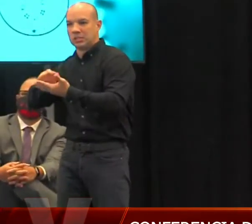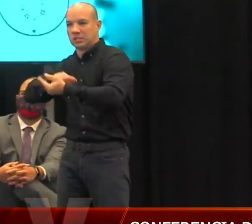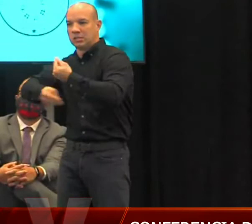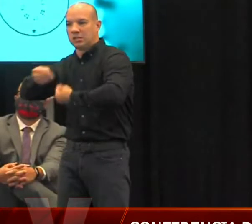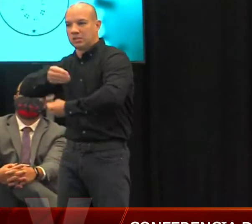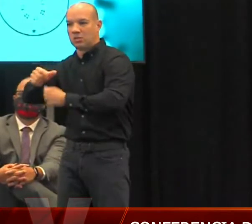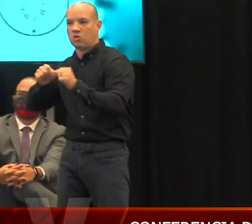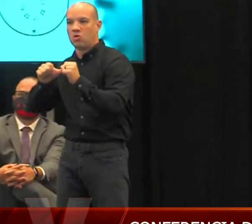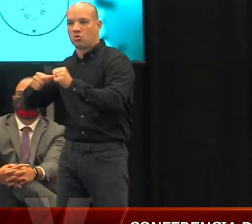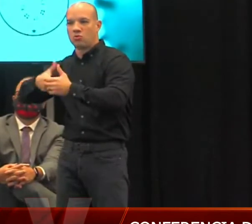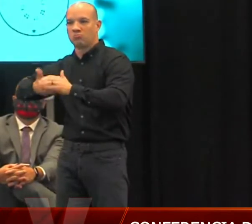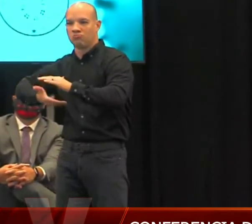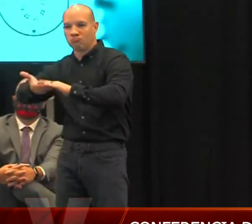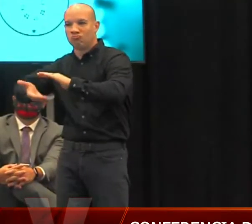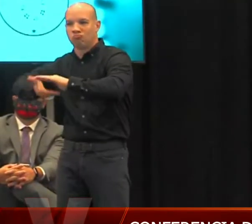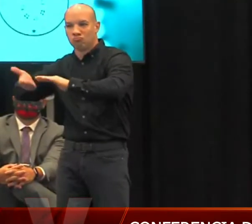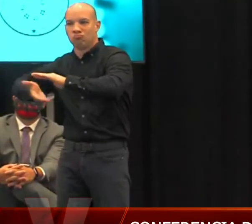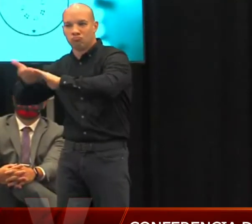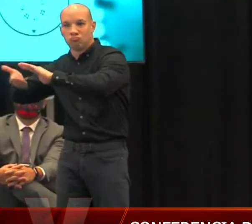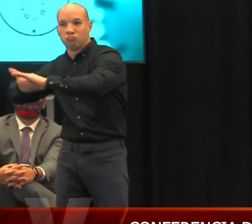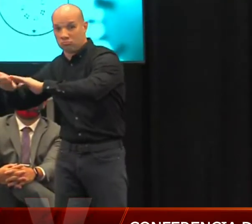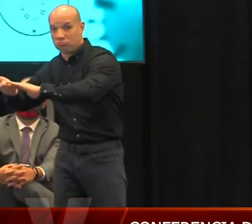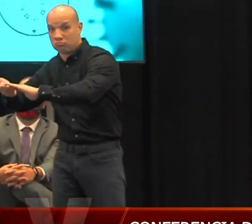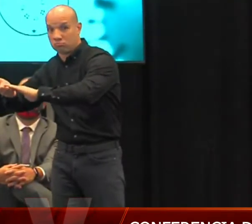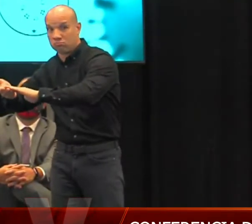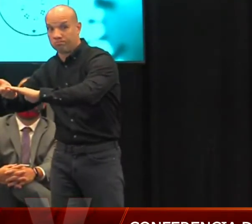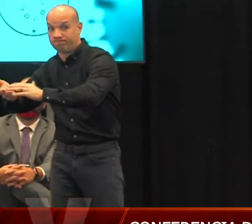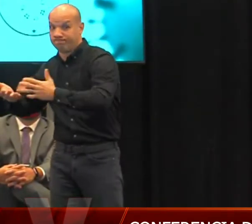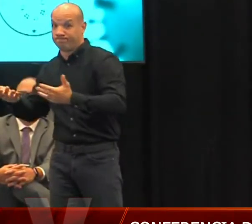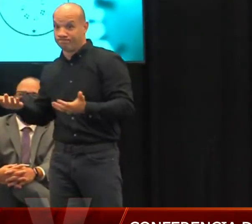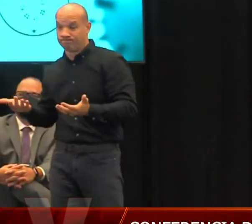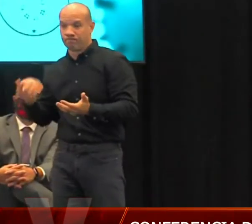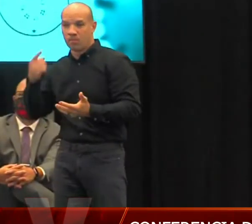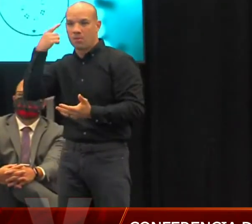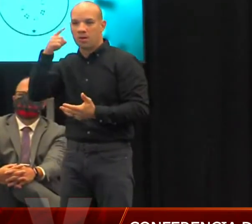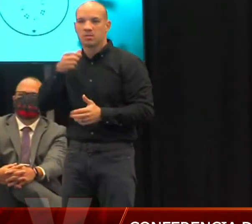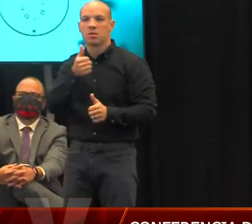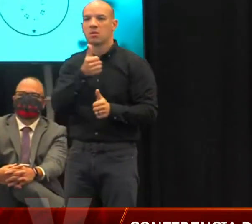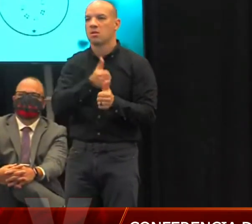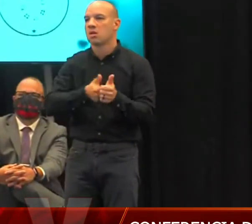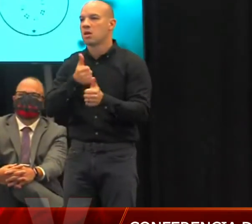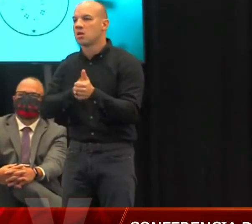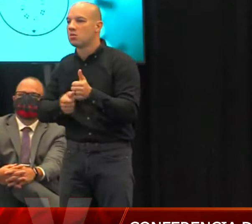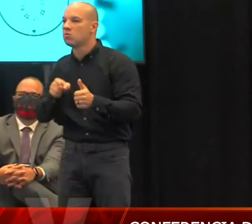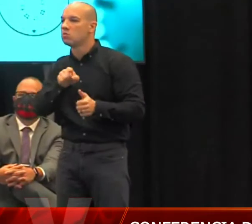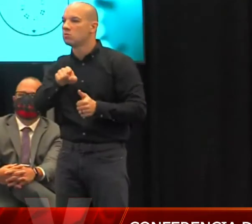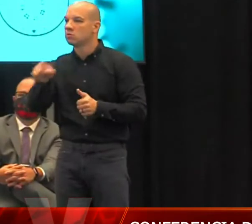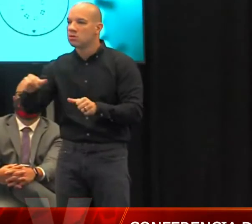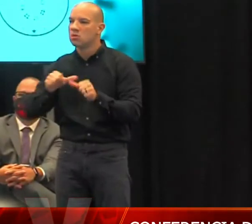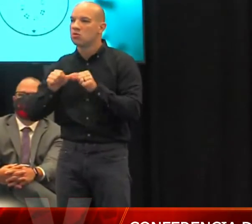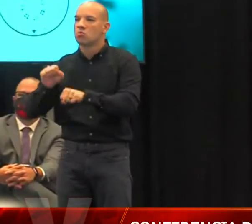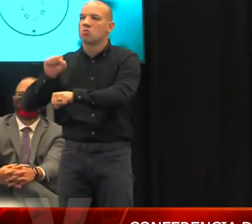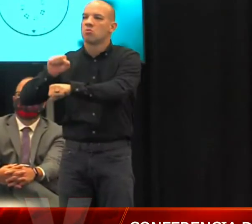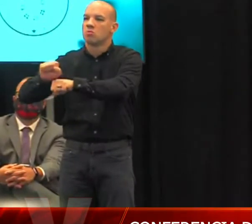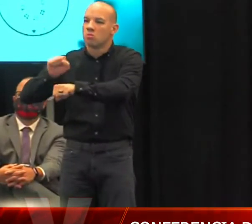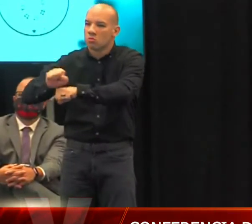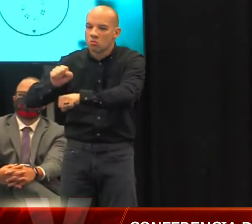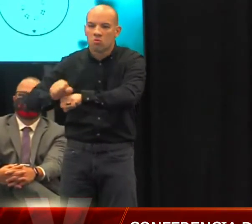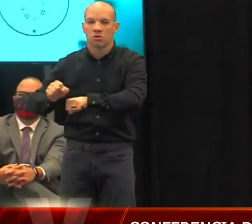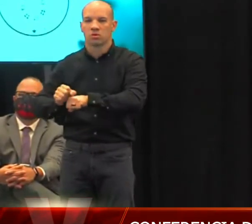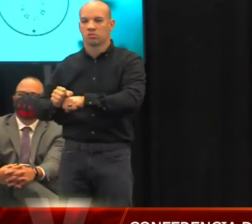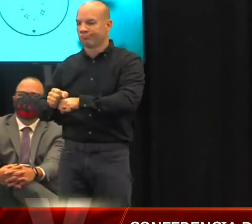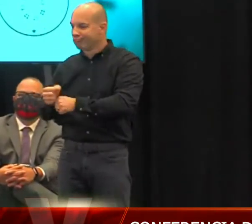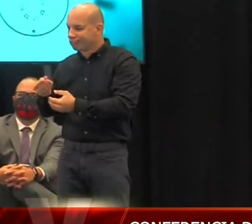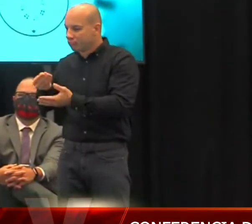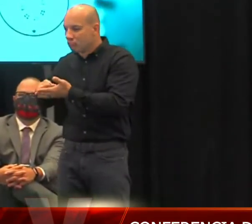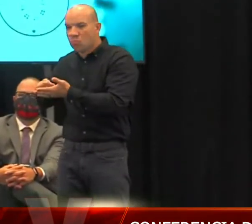garantizara que cada uno de ustedes pudiera tener un empleo, una forma de llevar alimento a su casa